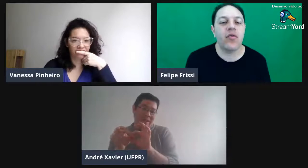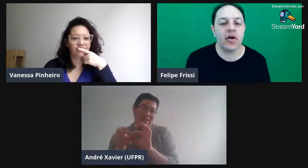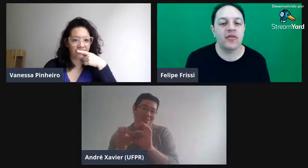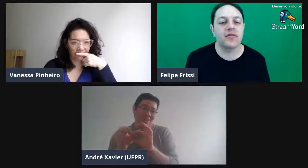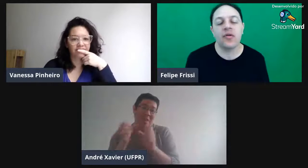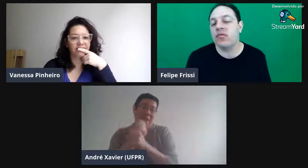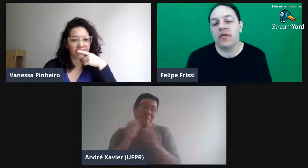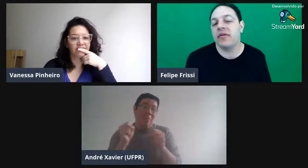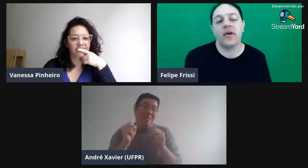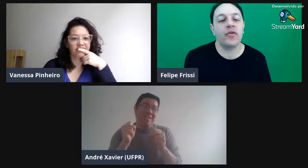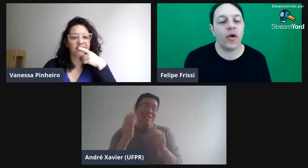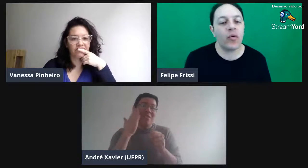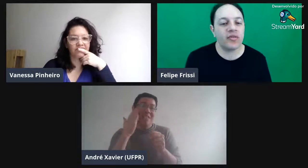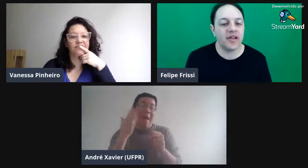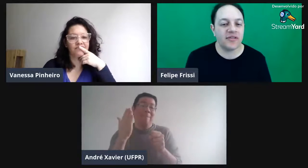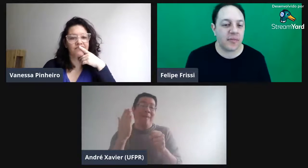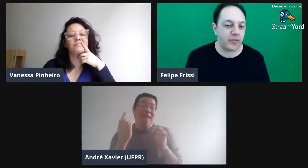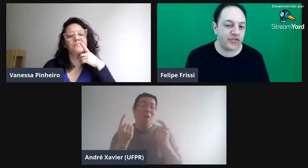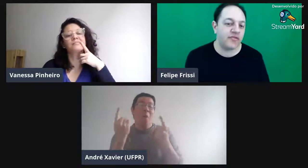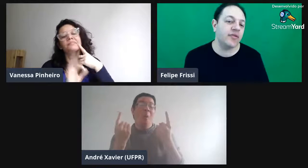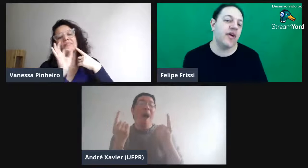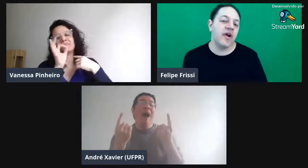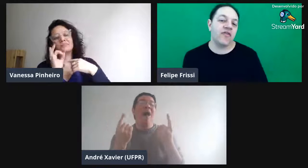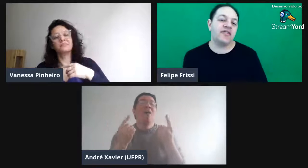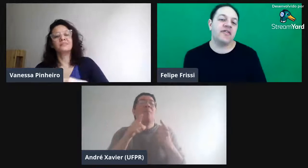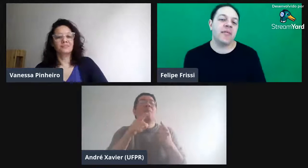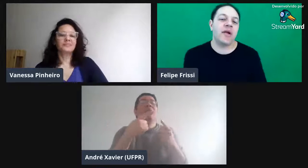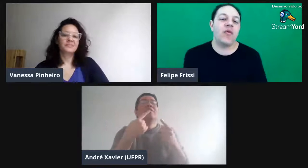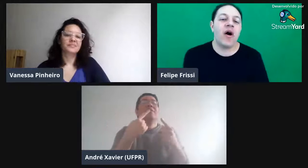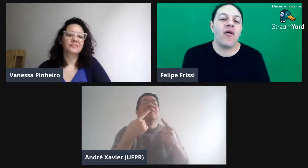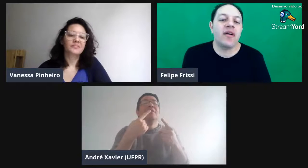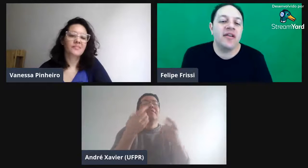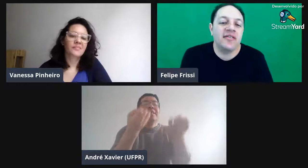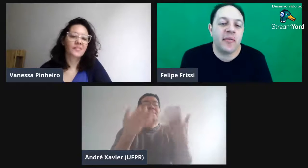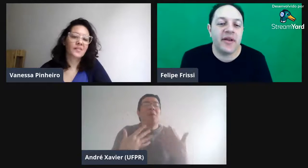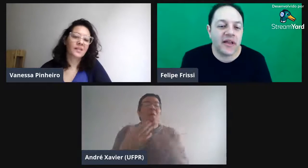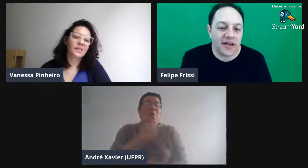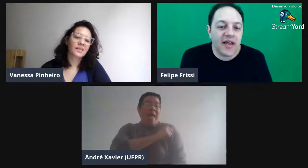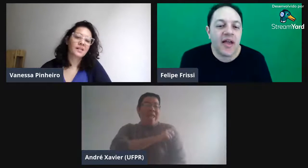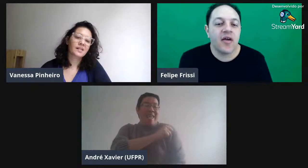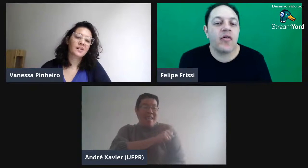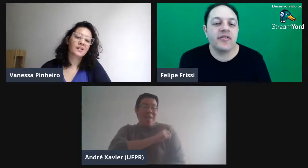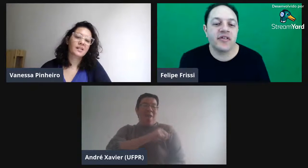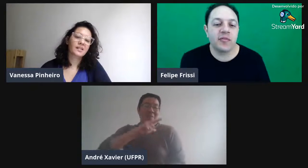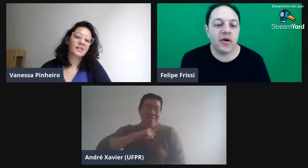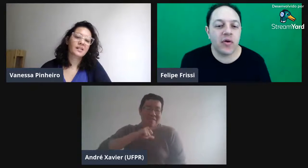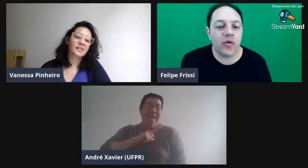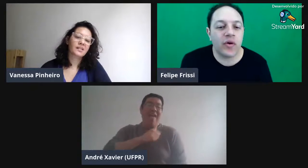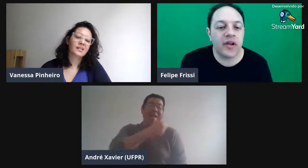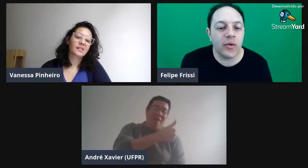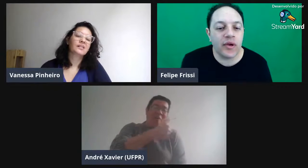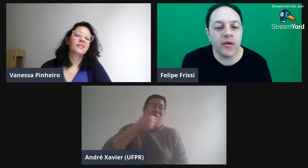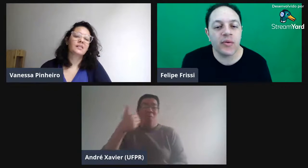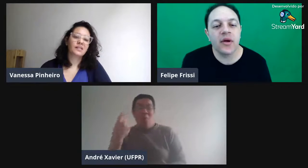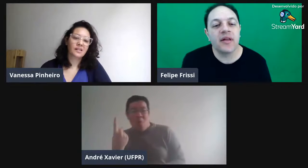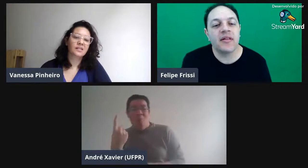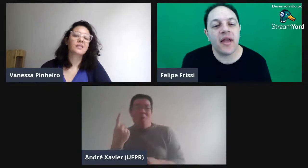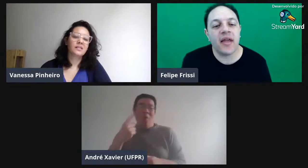concordo. Então, não tem um contexto, é impossível você saber qual que se aplica, né? Igual você explicou que no Rio, tem